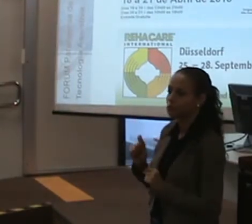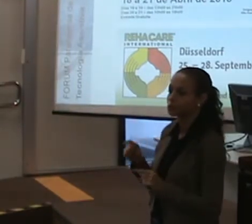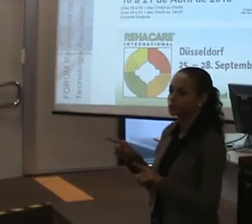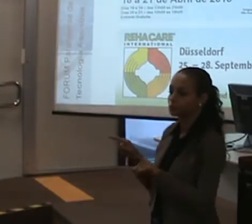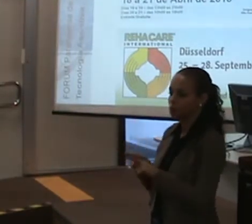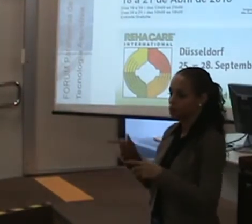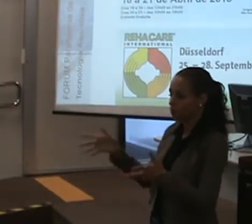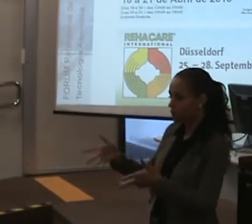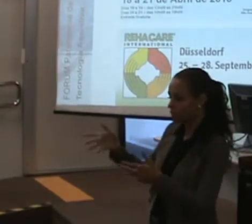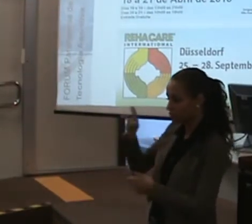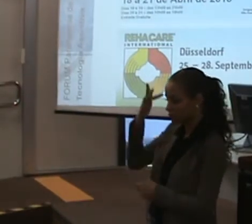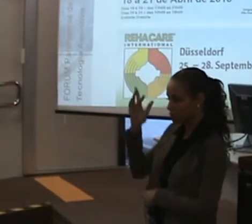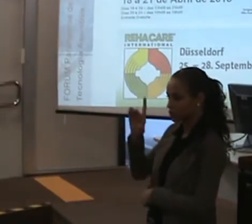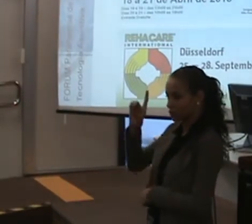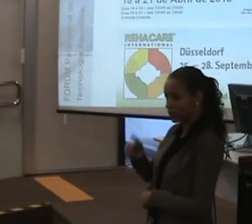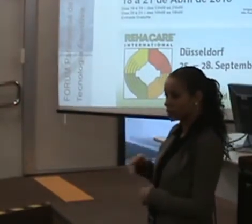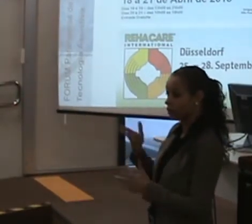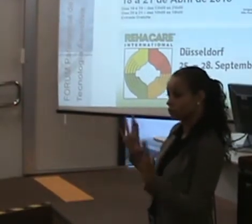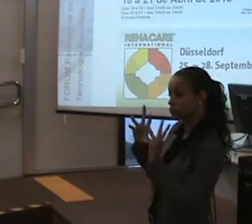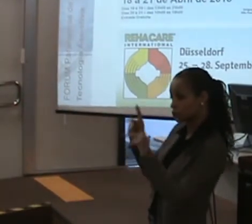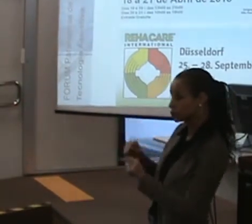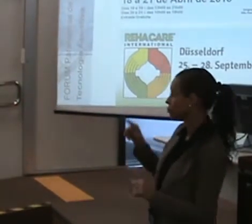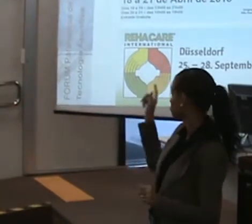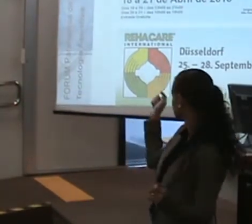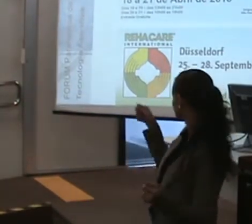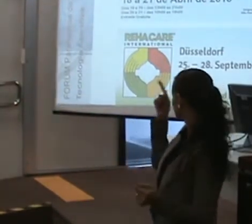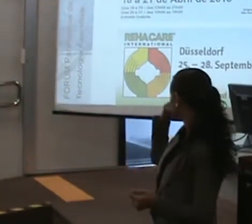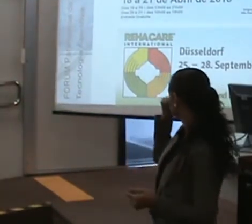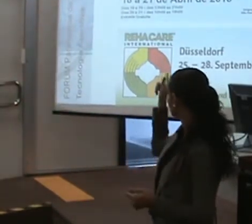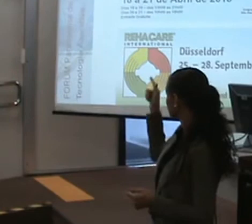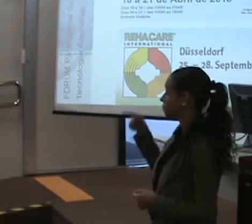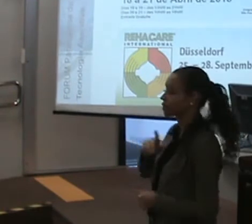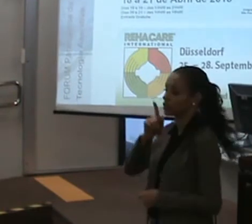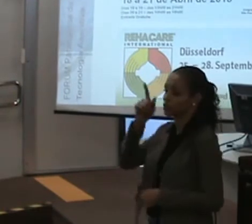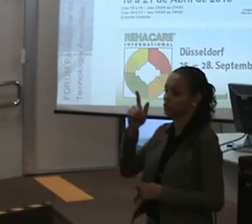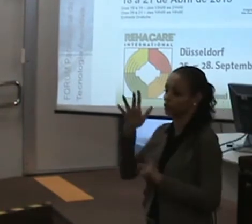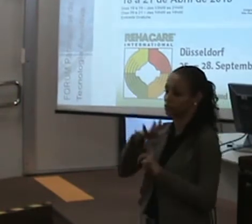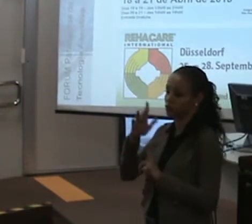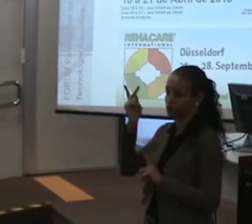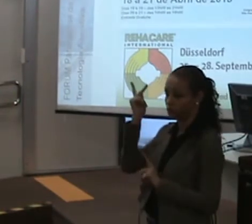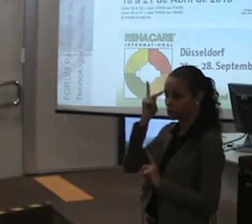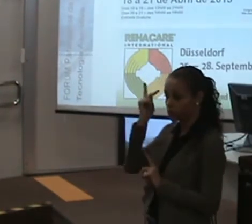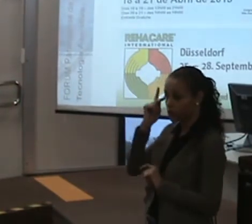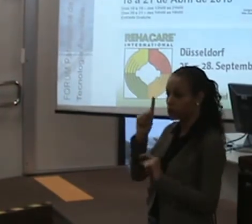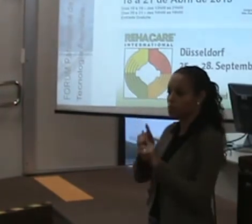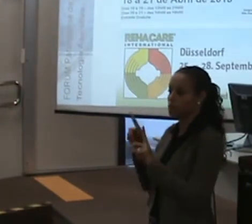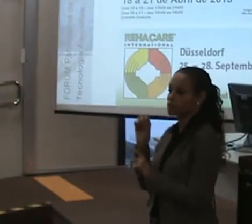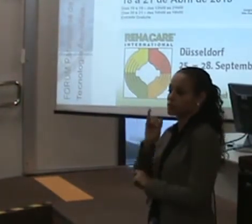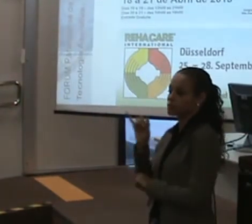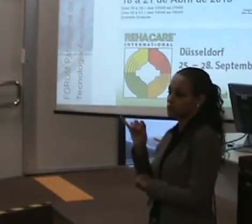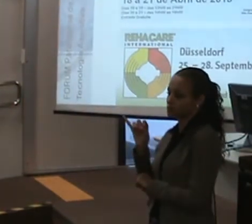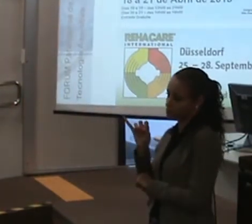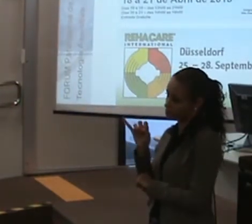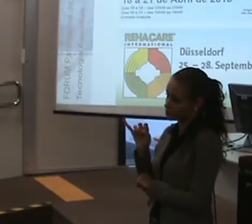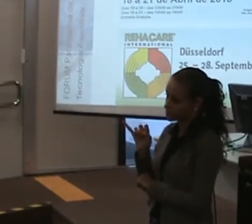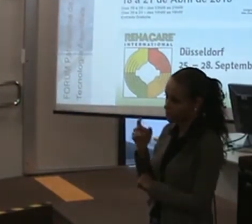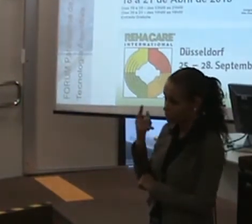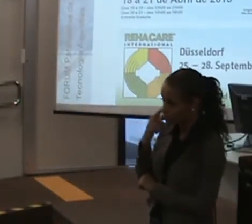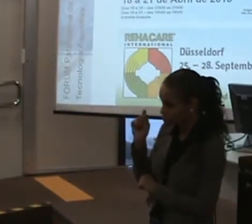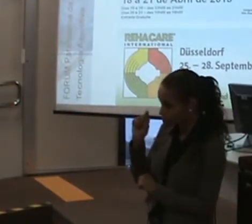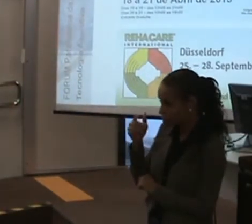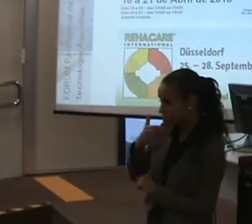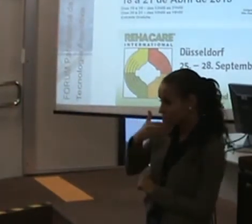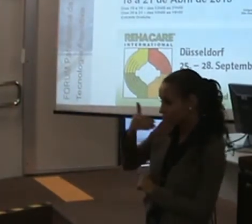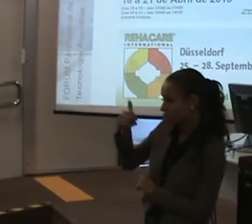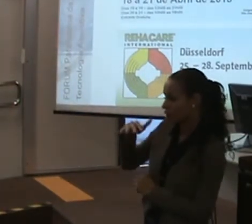reabilitações. Então, tudo isso é possível ver aqui em São Paulo. Mas, se for mesmo ver o que tem de